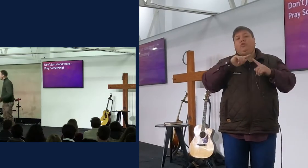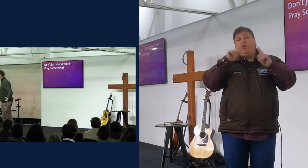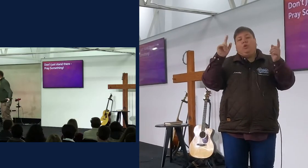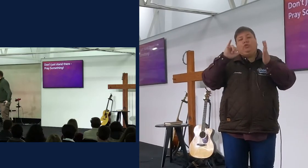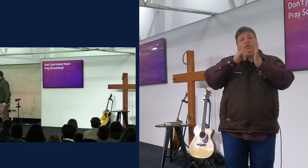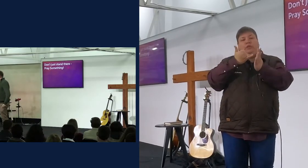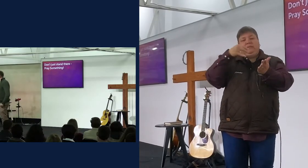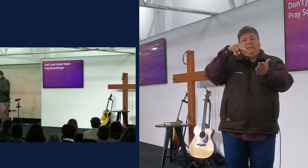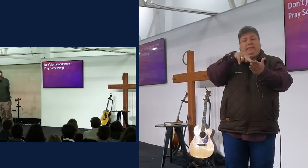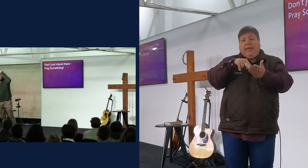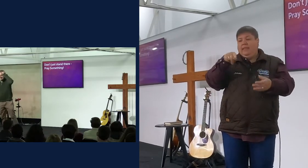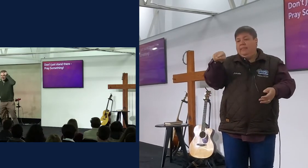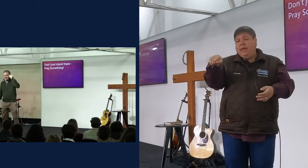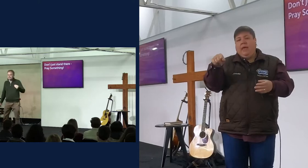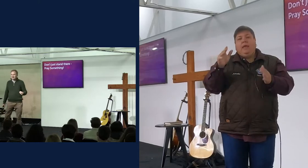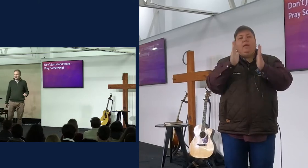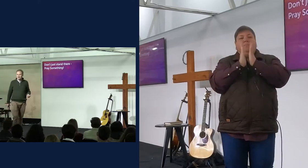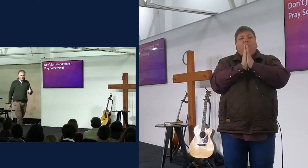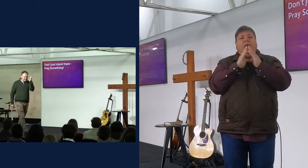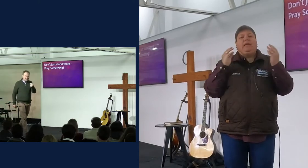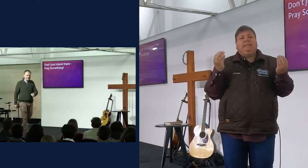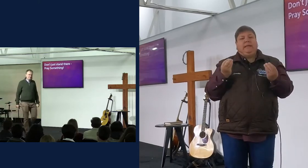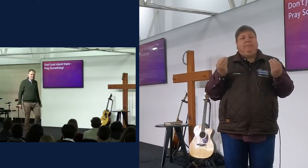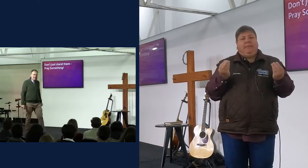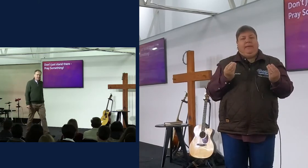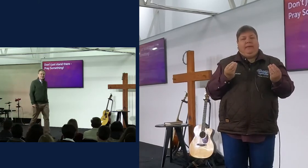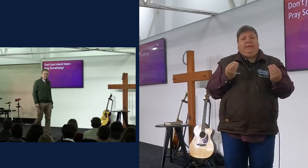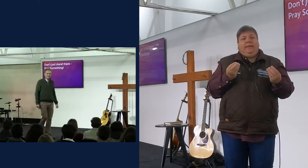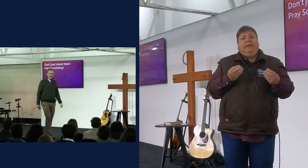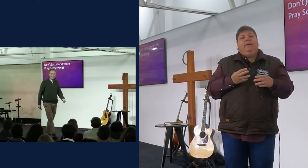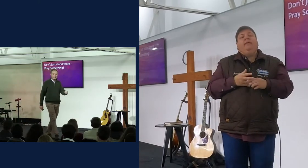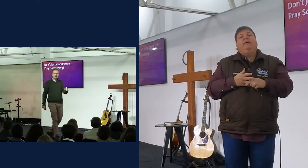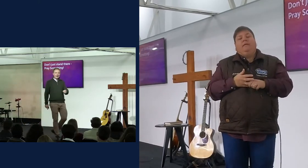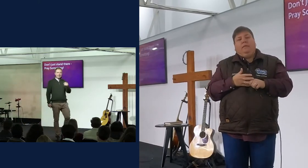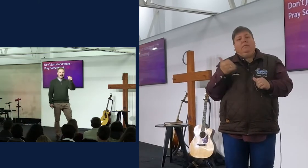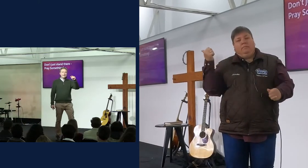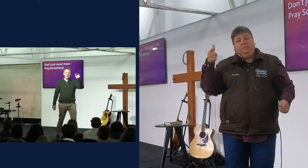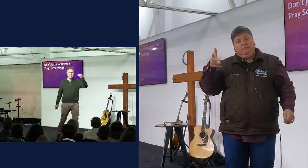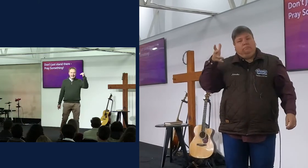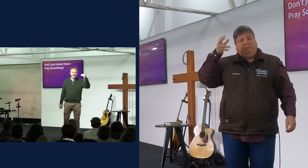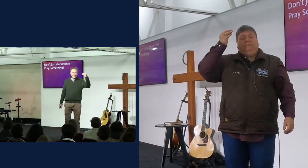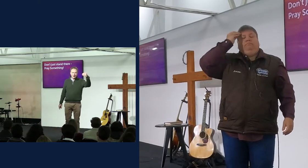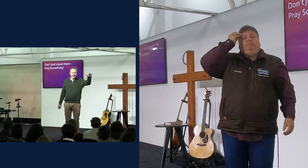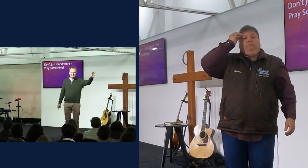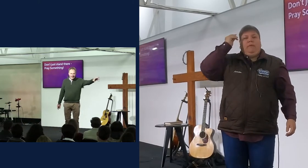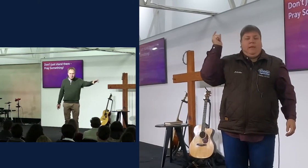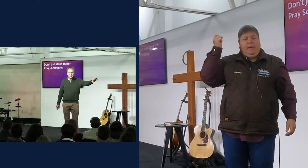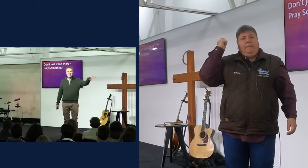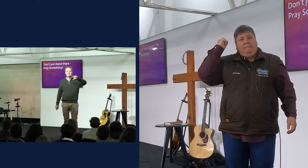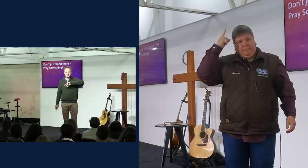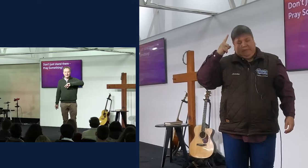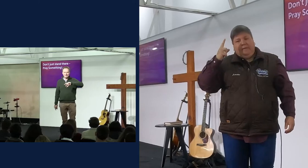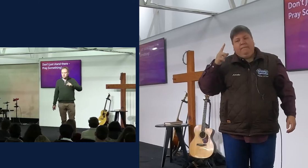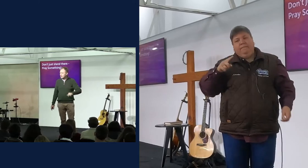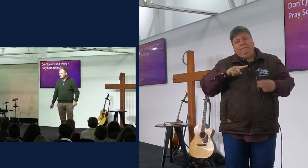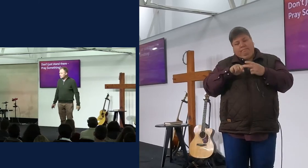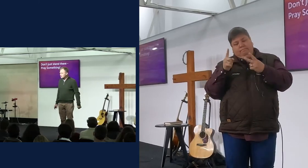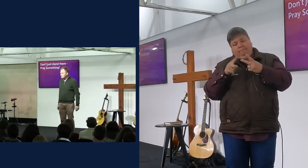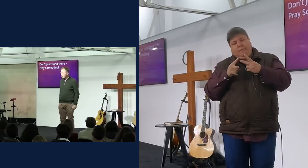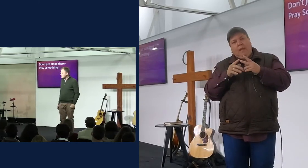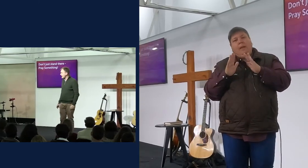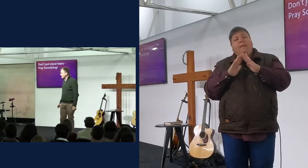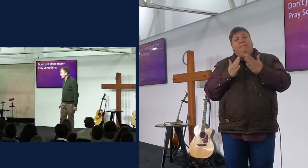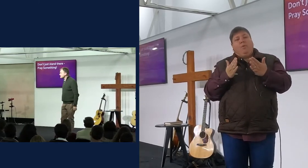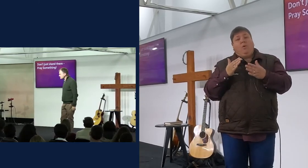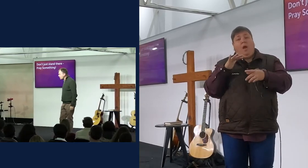there, price something, en die titel het my nogal vastgegrijp om te sê, weet jy wat nie, en, en, en, ek het daar, ek het een ander boek gelees wat my geïnspireerd om te